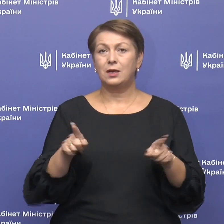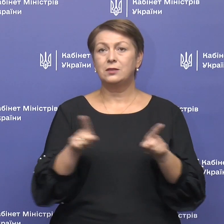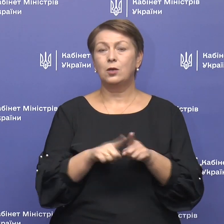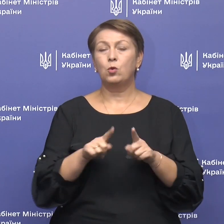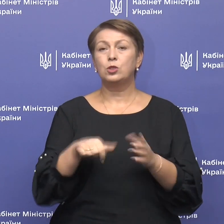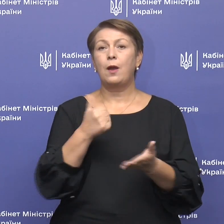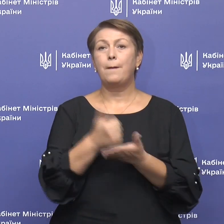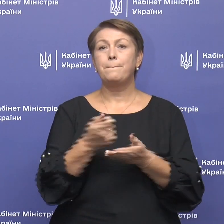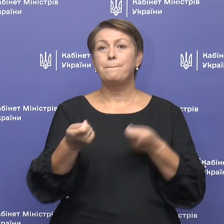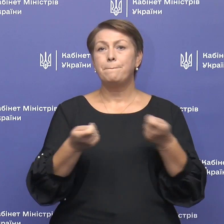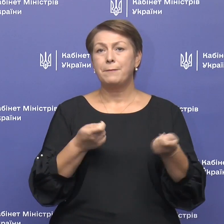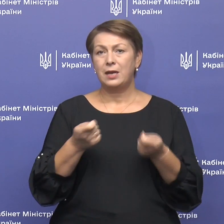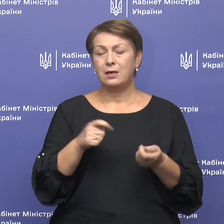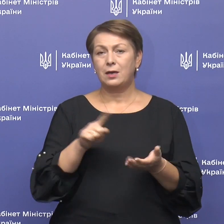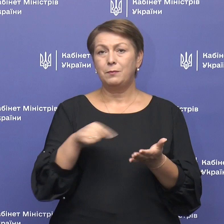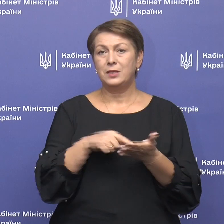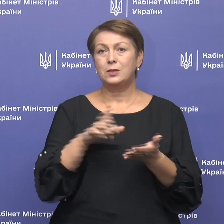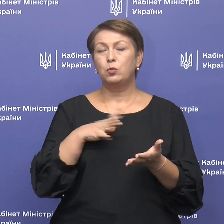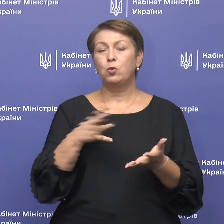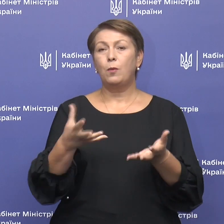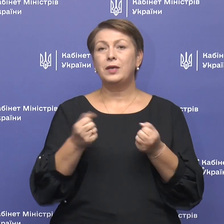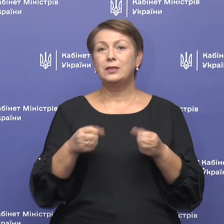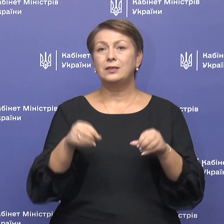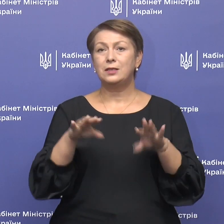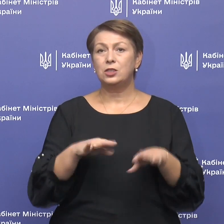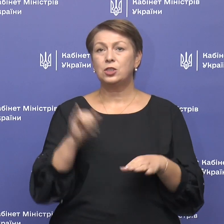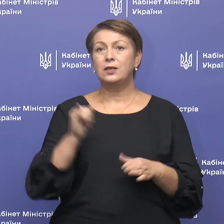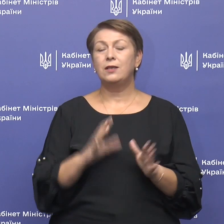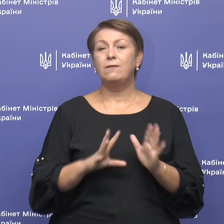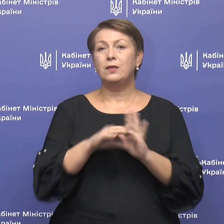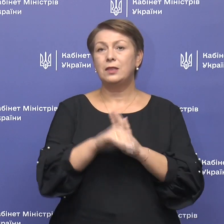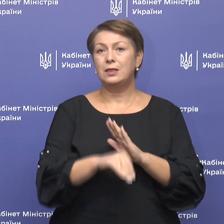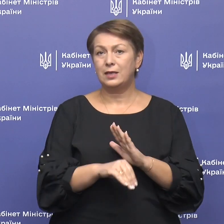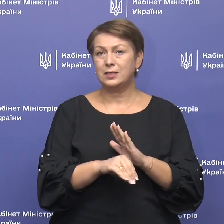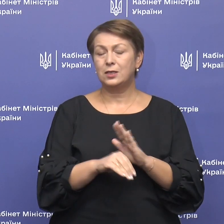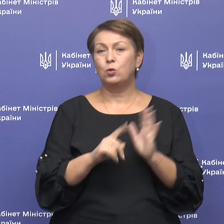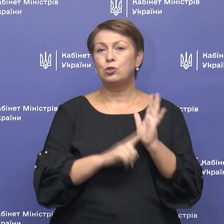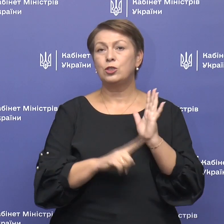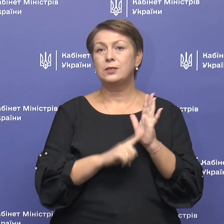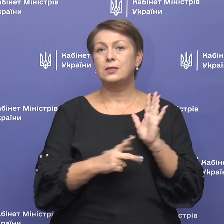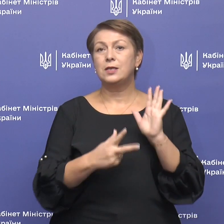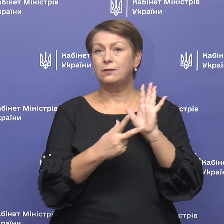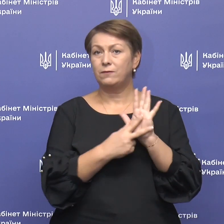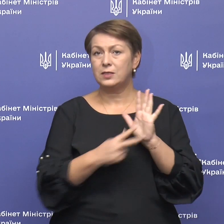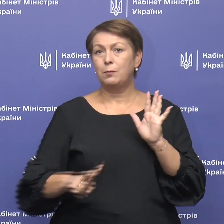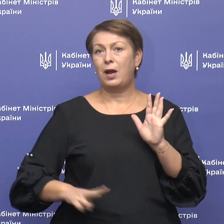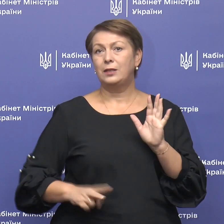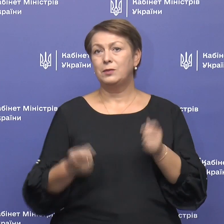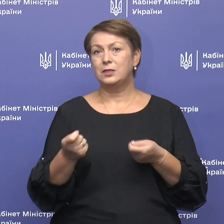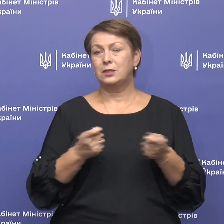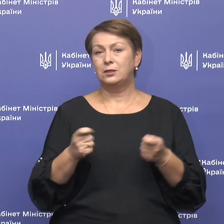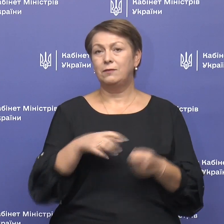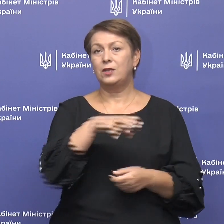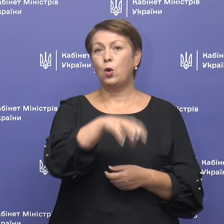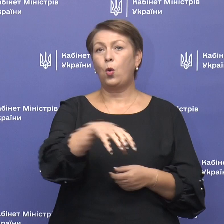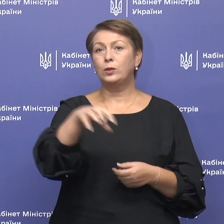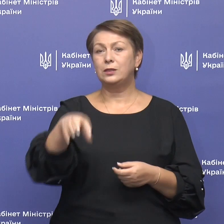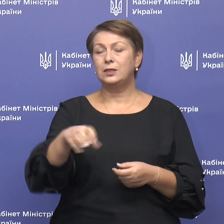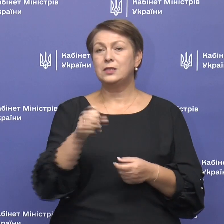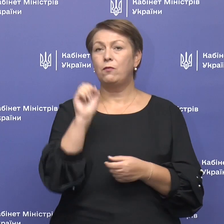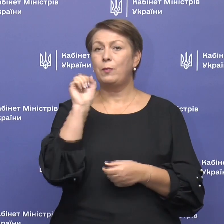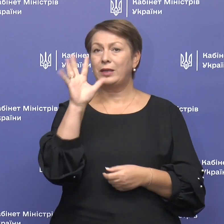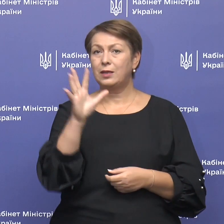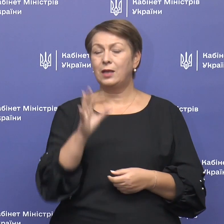мерий міст, було прийнято рішення і віднесено 68 адміністративних одиниць в 15